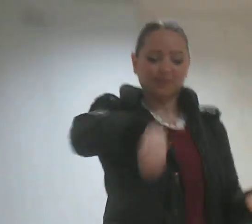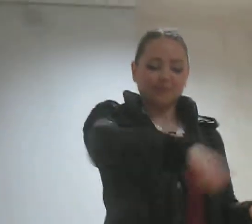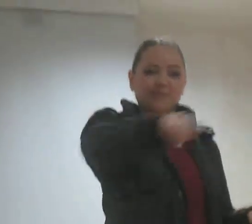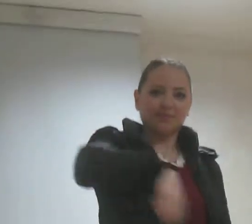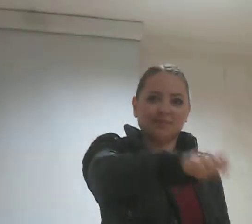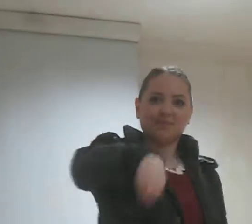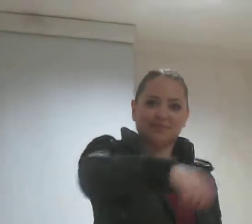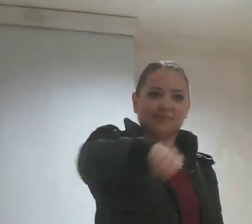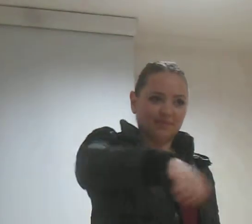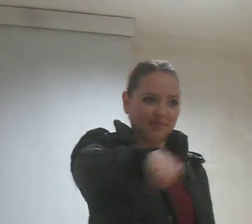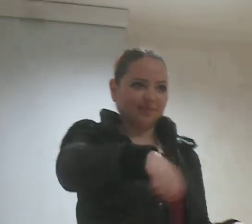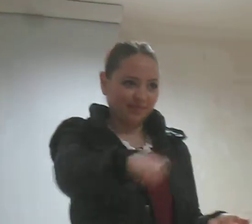Karıştık.